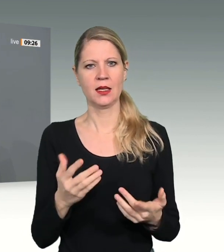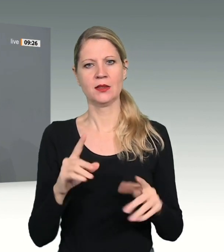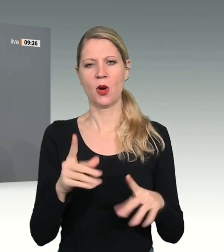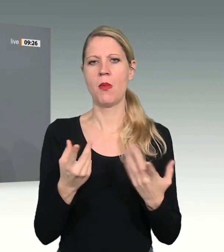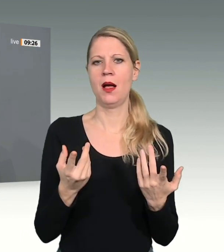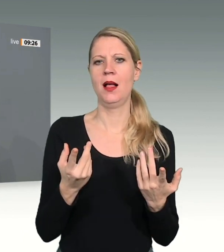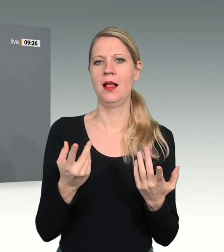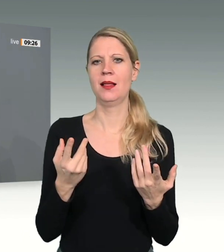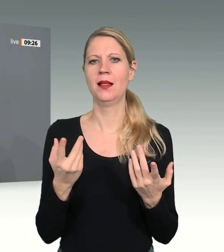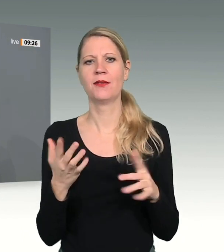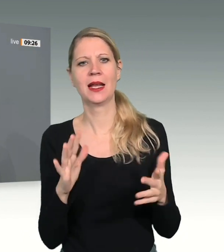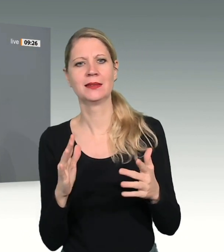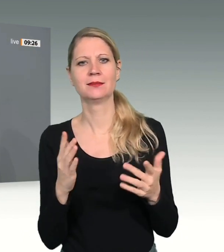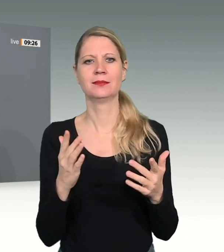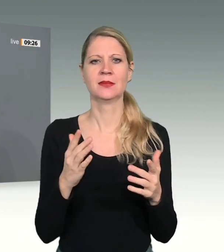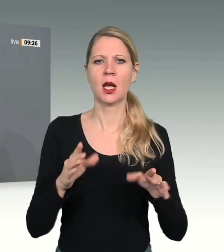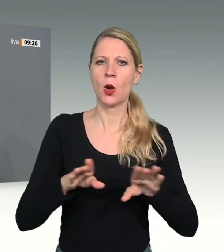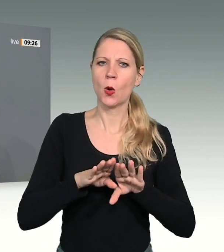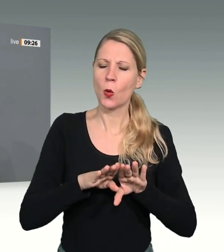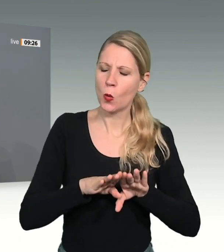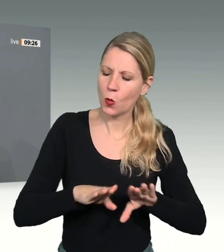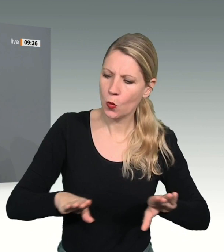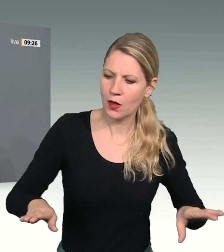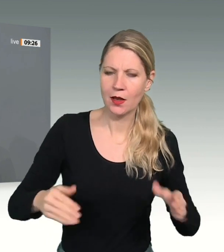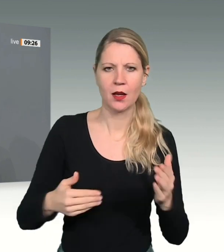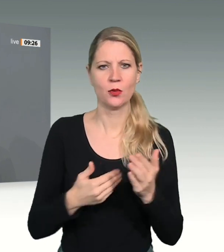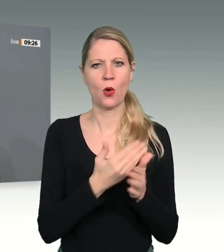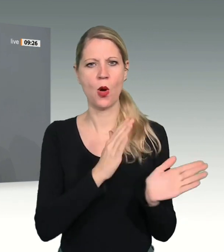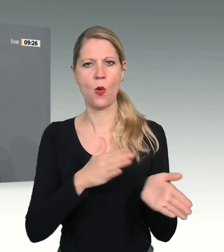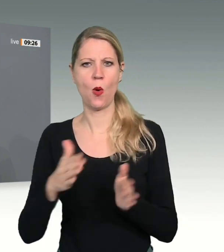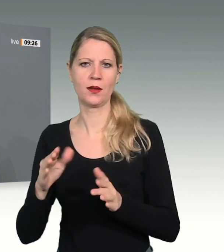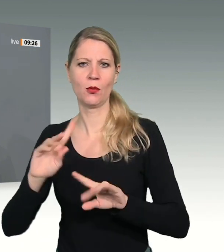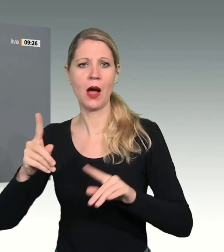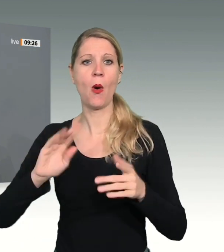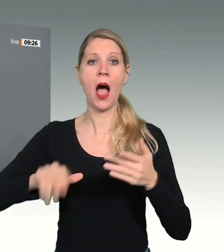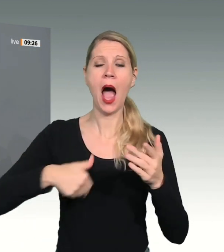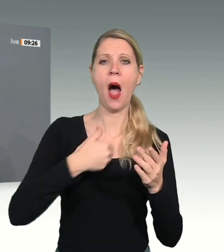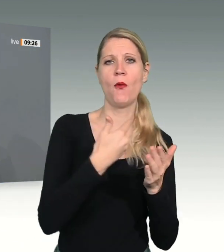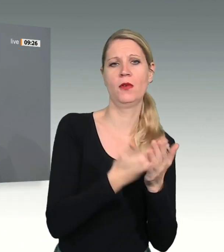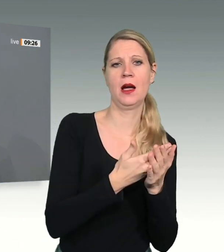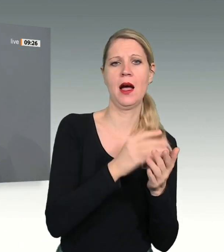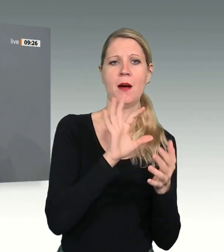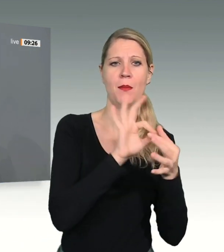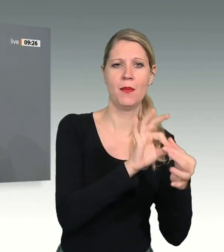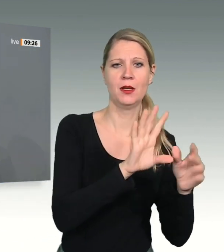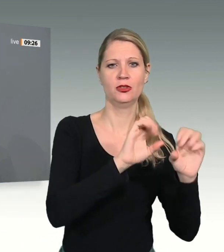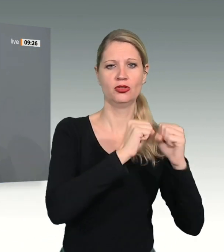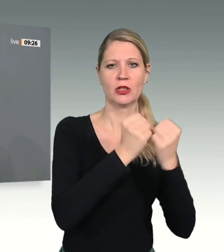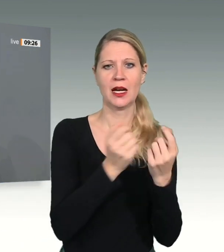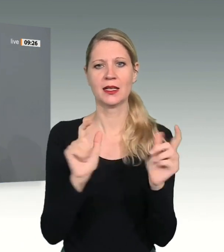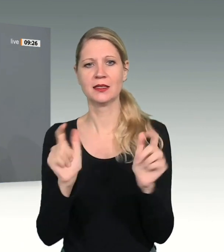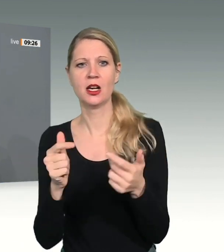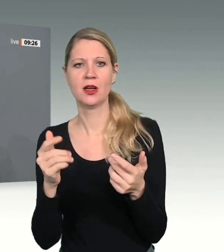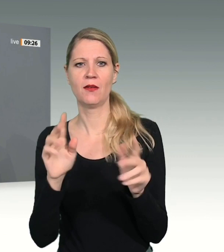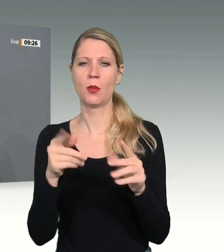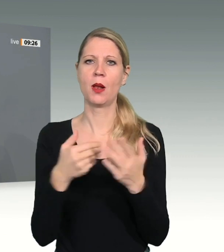und der Neuordnung der Zuständigkeiten einschließlich der Zuordnung von selbst zu bestimmenden Einnahmen